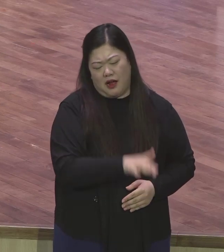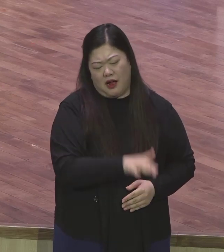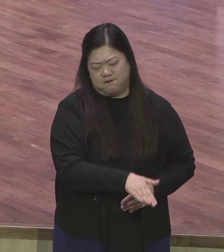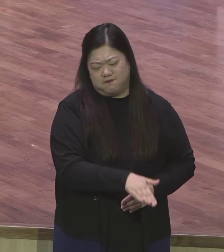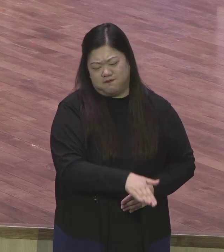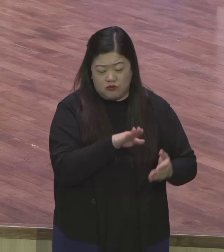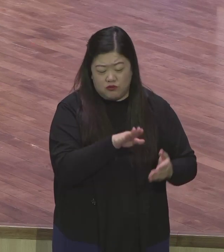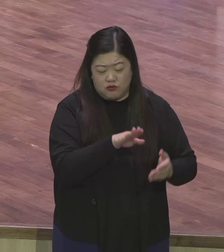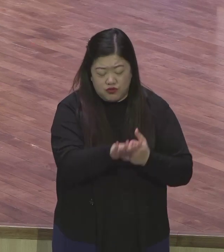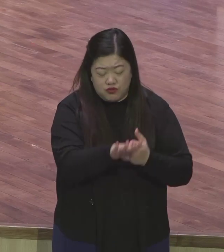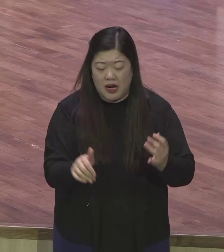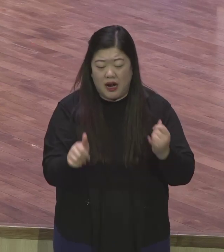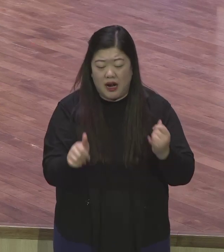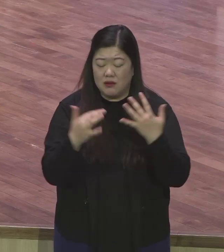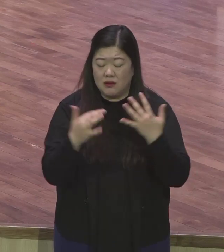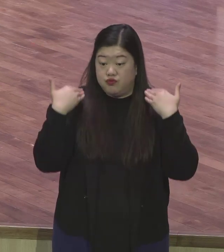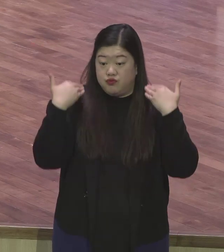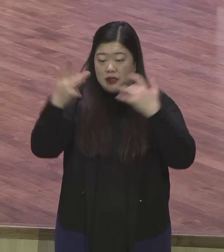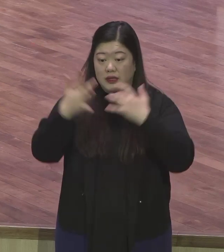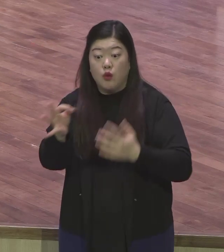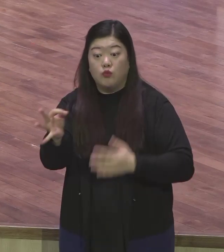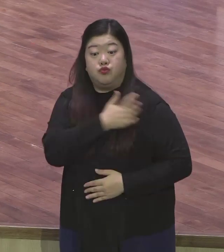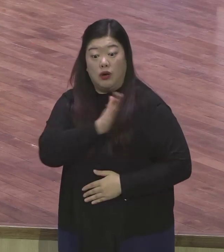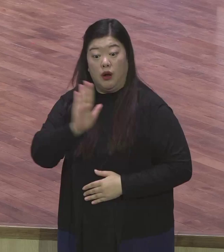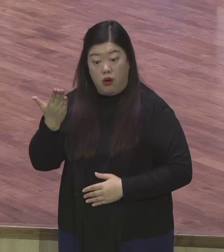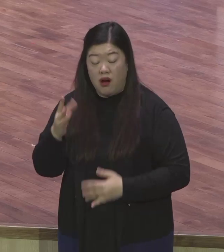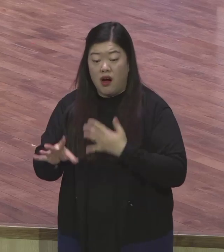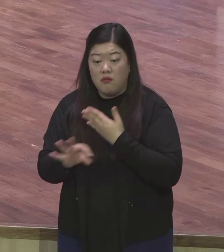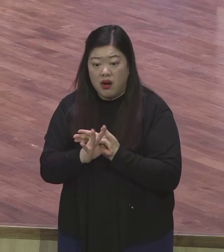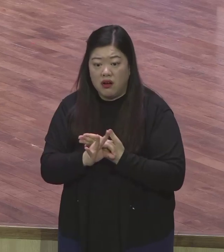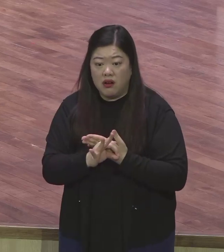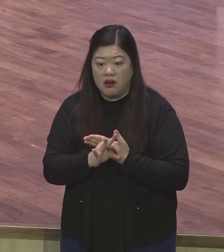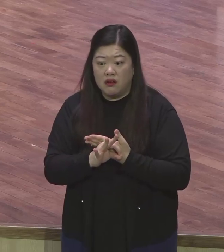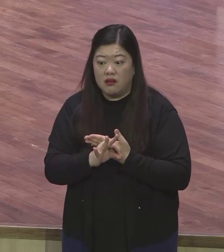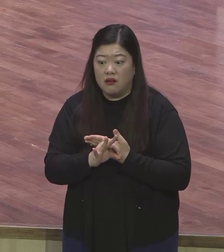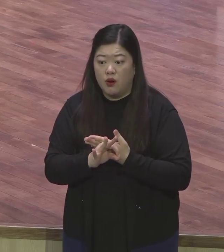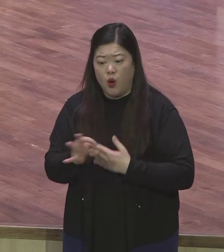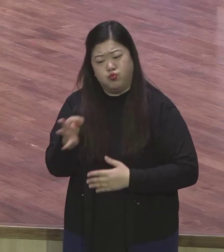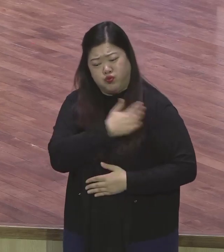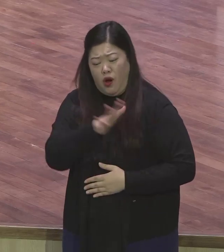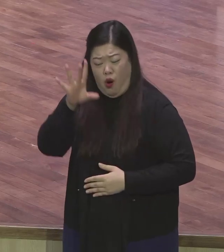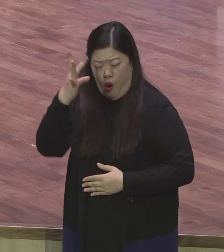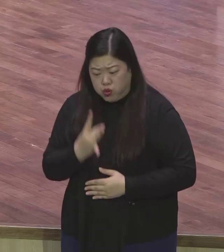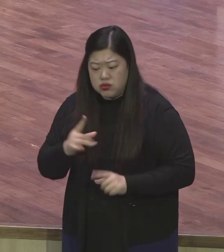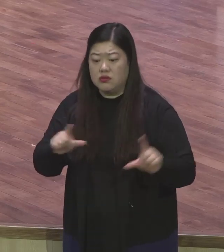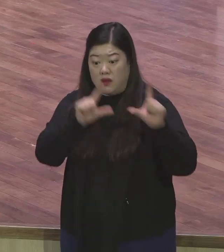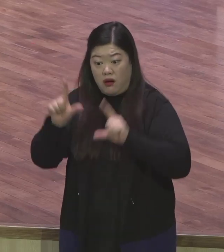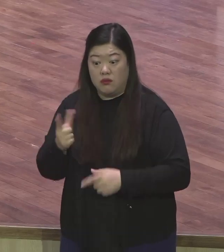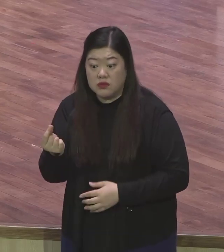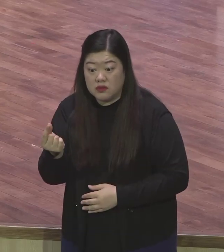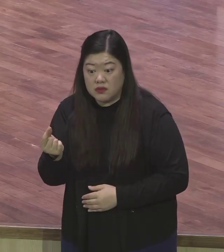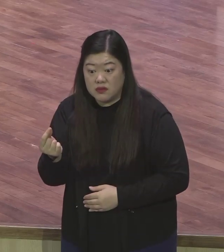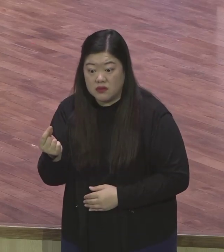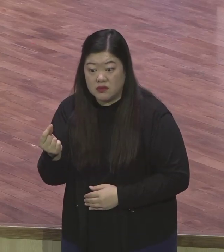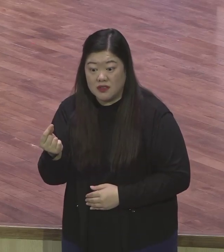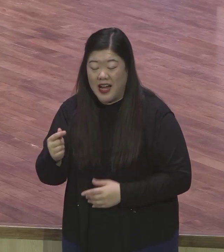성공을 하면 거기에 걸맞게 살아야 돼요 그래야 되잖아요 맞아야지 그 레벨을 맞아야 되는데